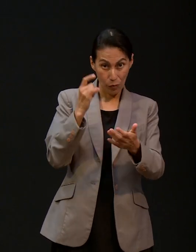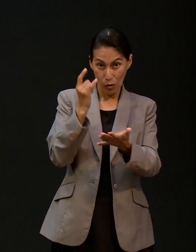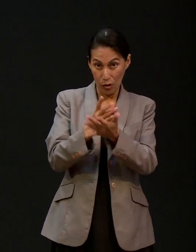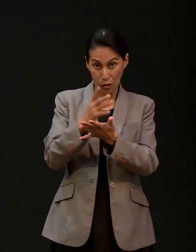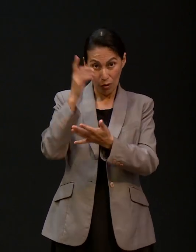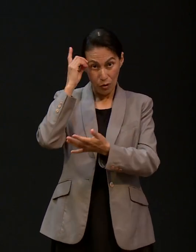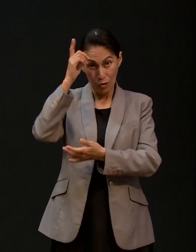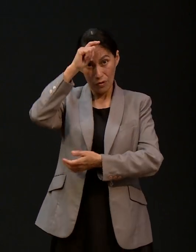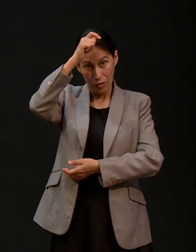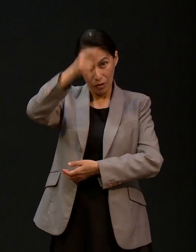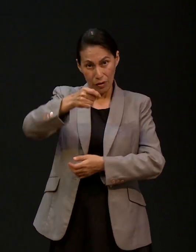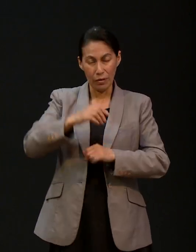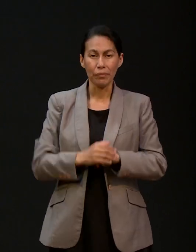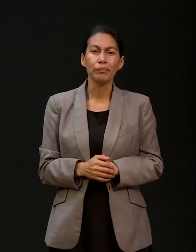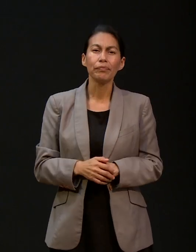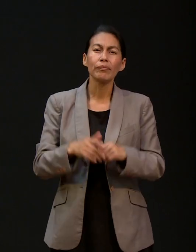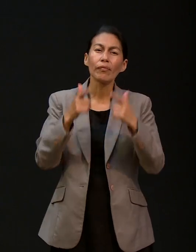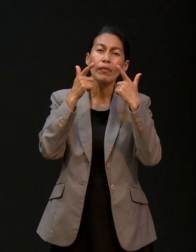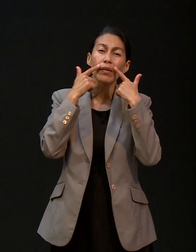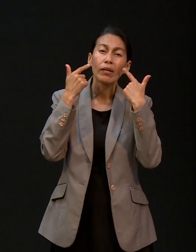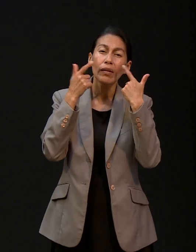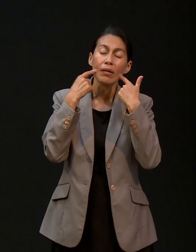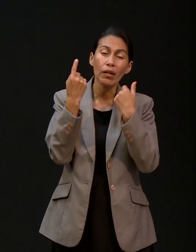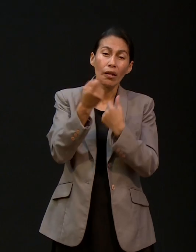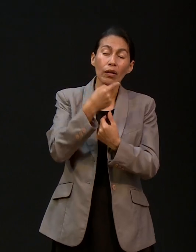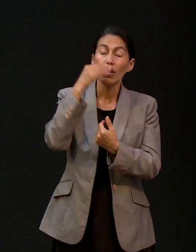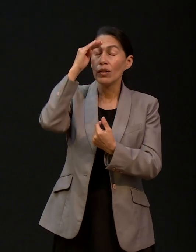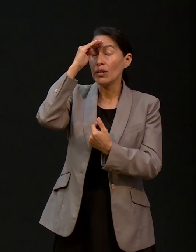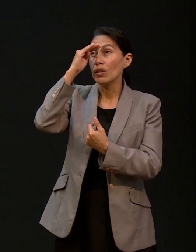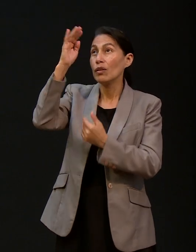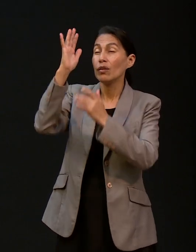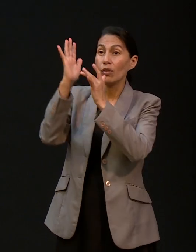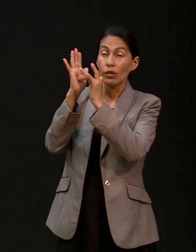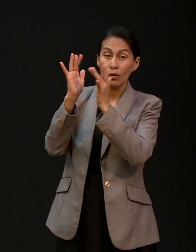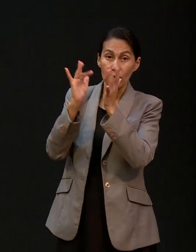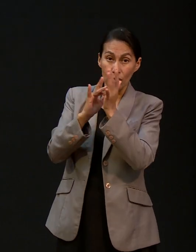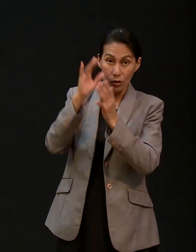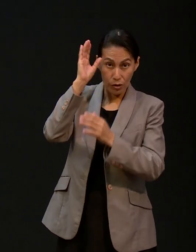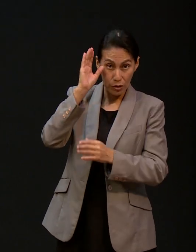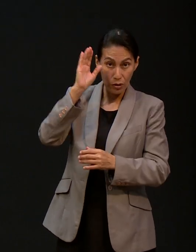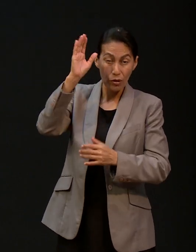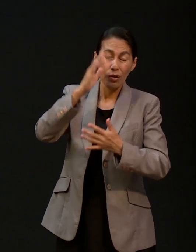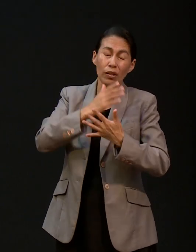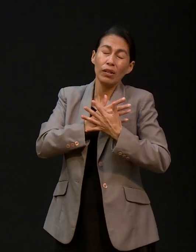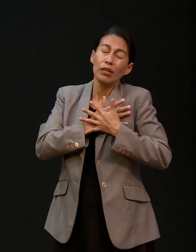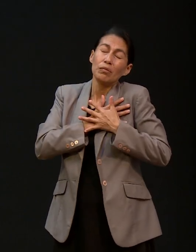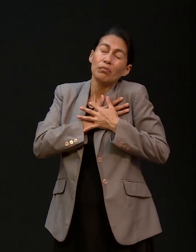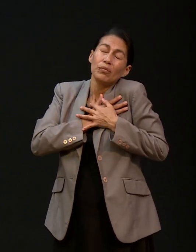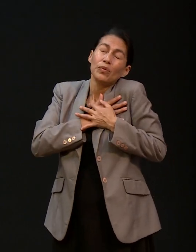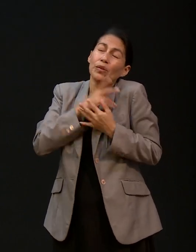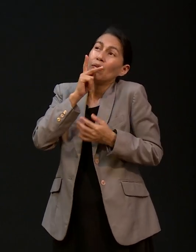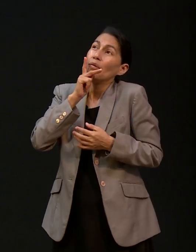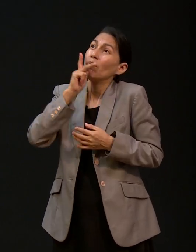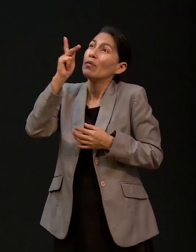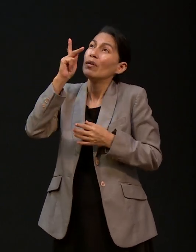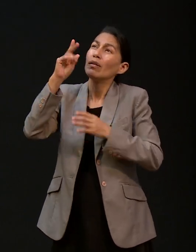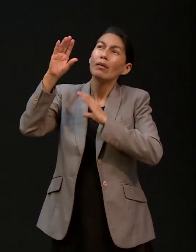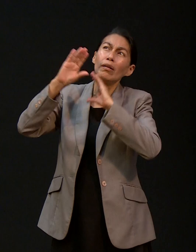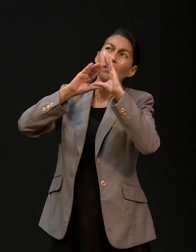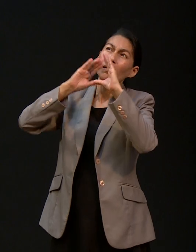Dios sabe darte que la gracia de nuestro Señor Jesucristo el amor del Padre y